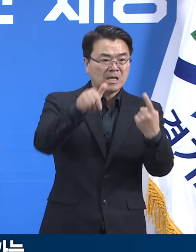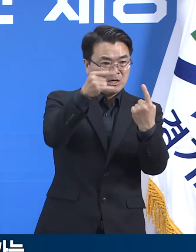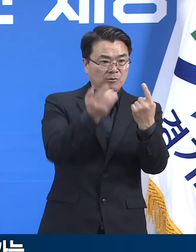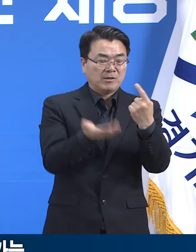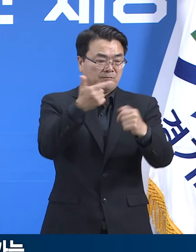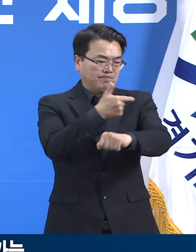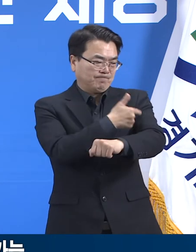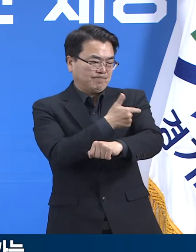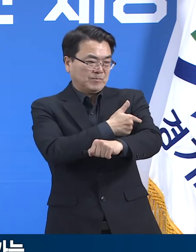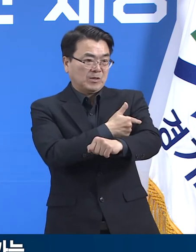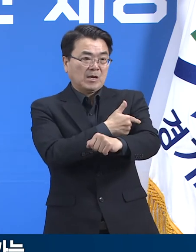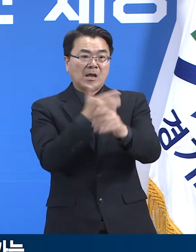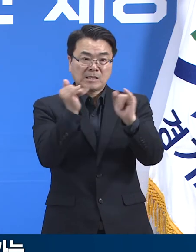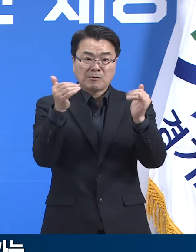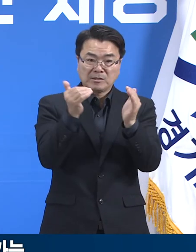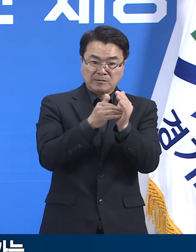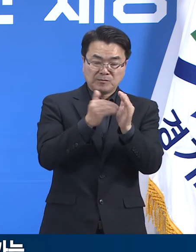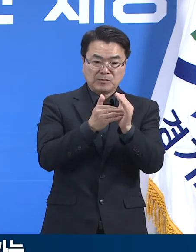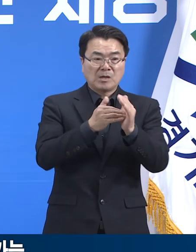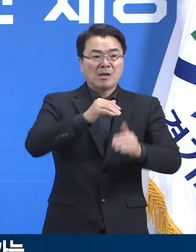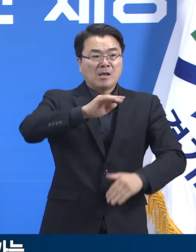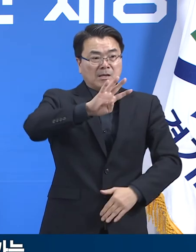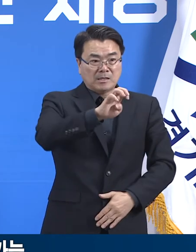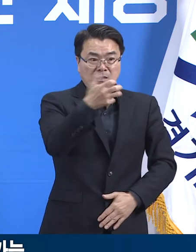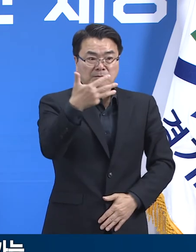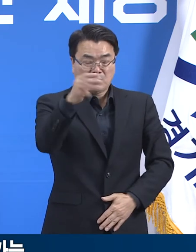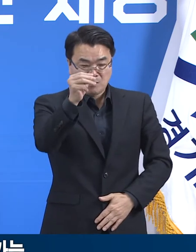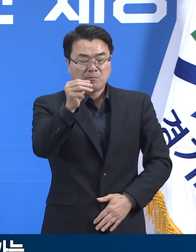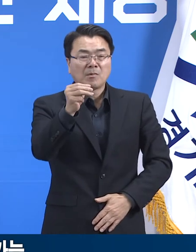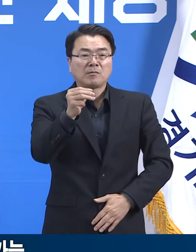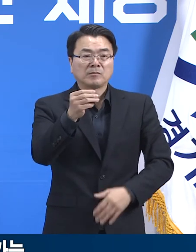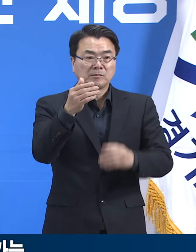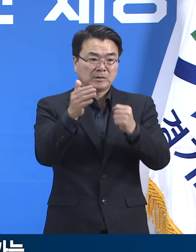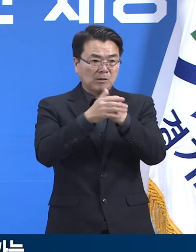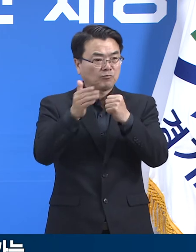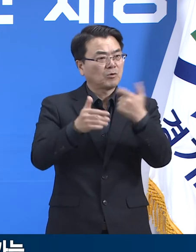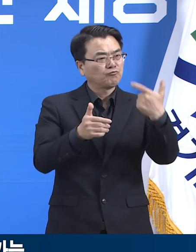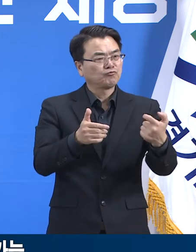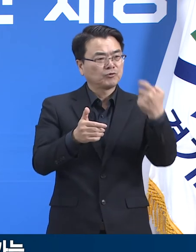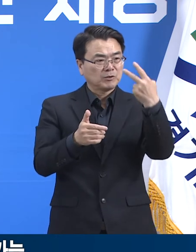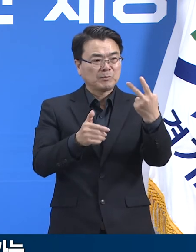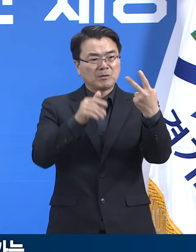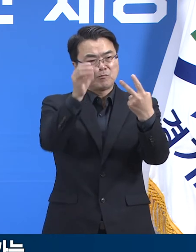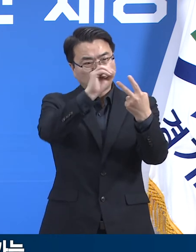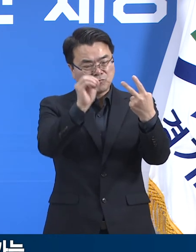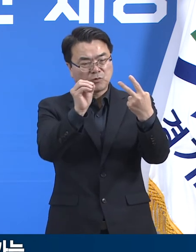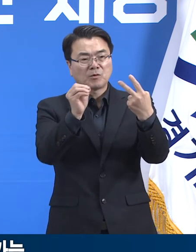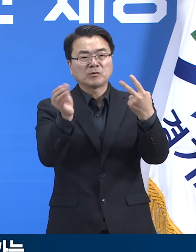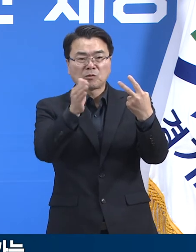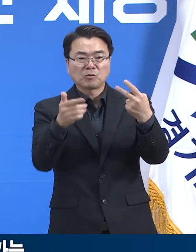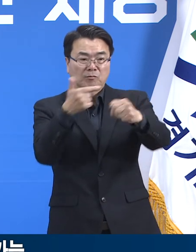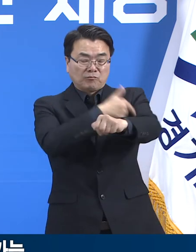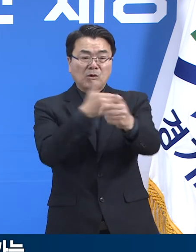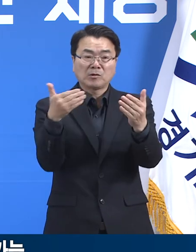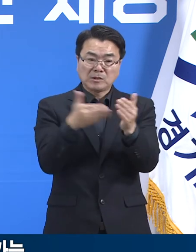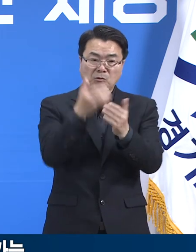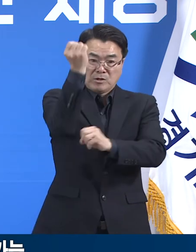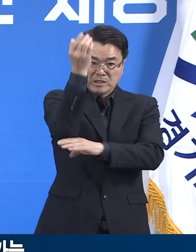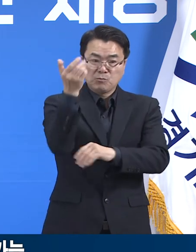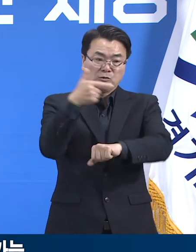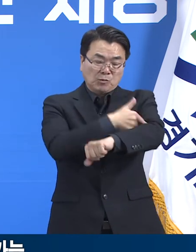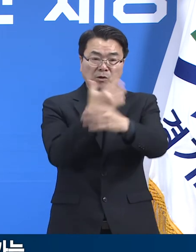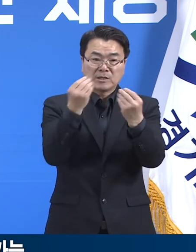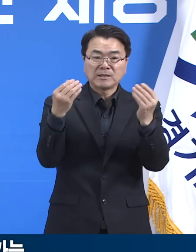접종은 48만 7,060명이 참여하여 접종률은 62.9%이며 기본 접종 완료자는